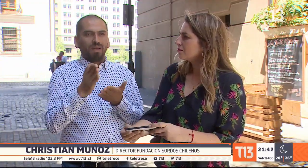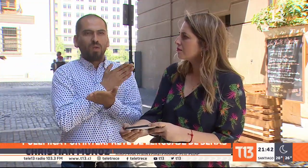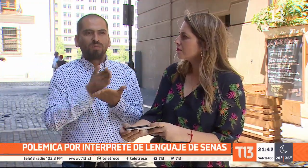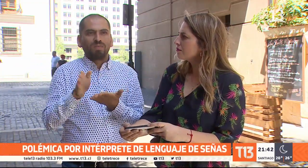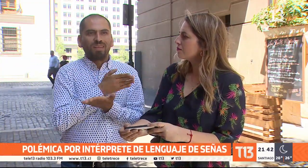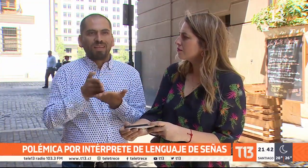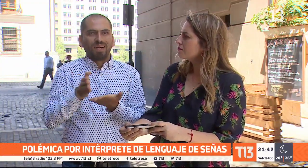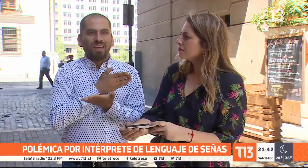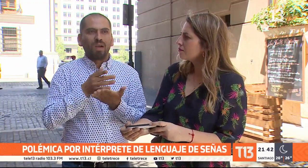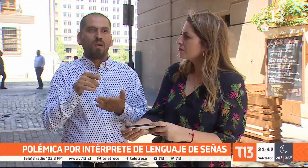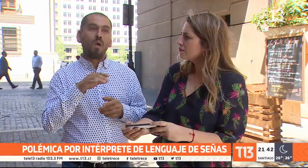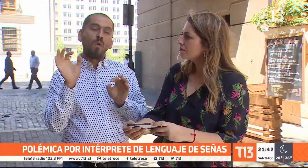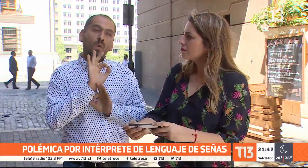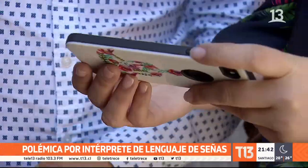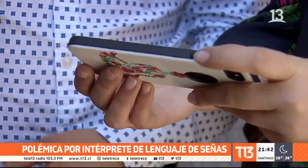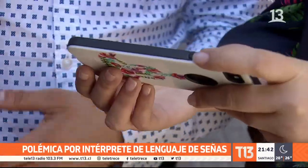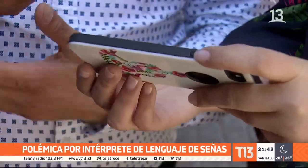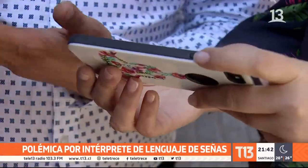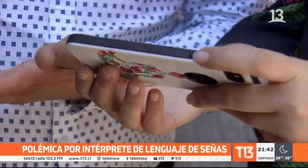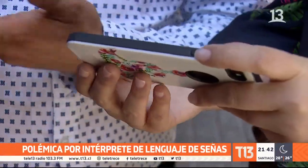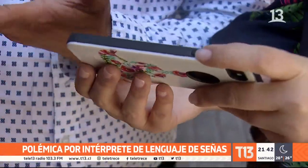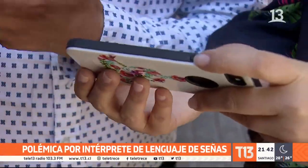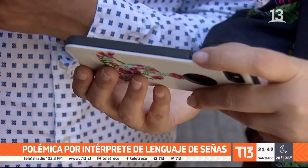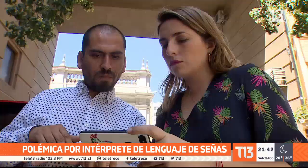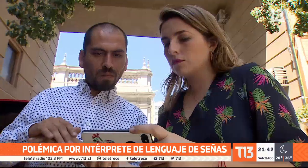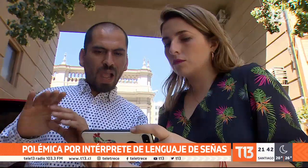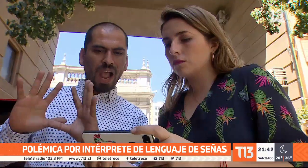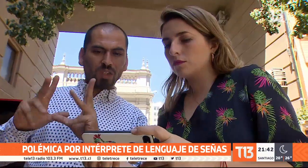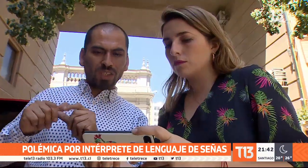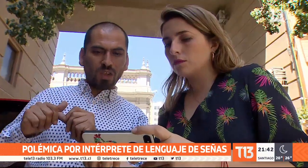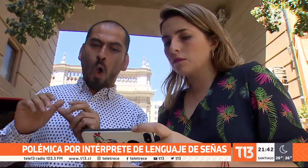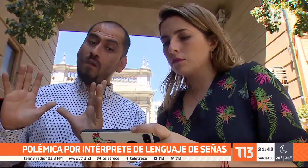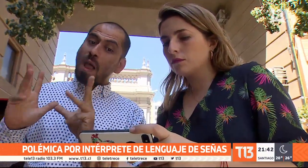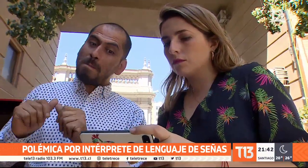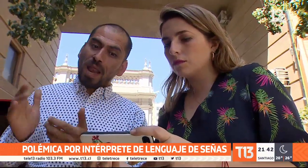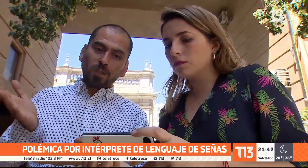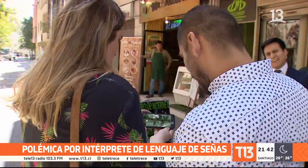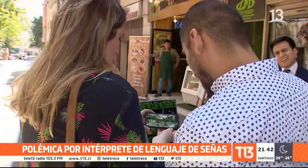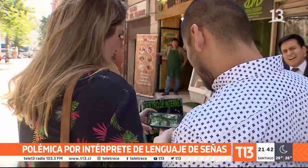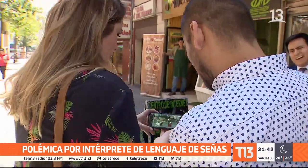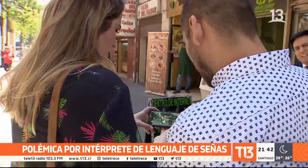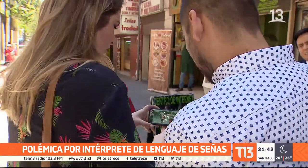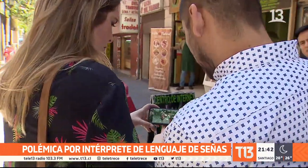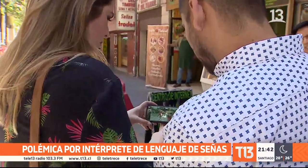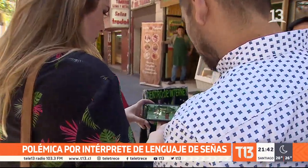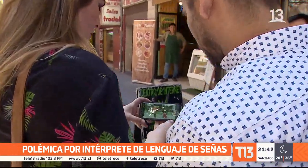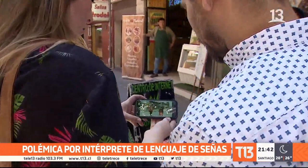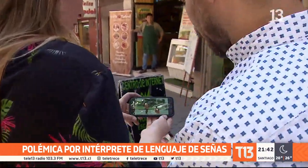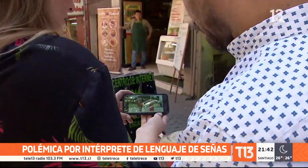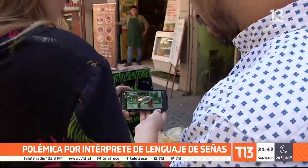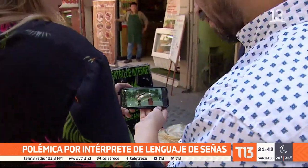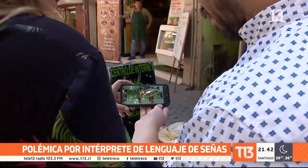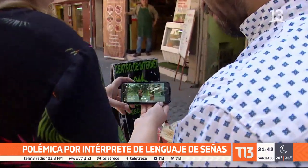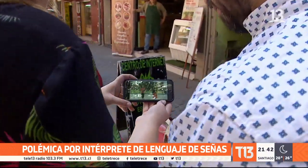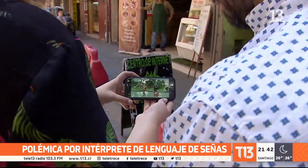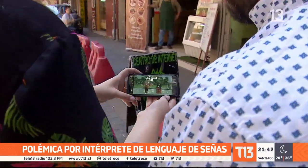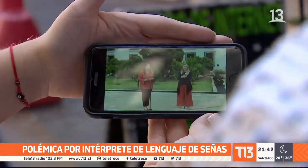engañados con lo que estamos viendo. Sigue enredado e incoherente. El gobierno decidieron transmitir por Twitter para que el mensaje